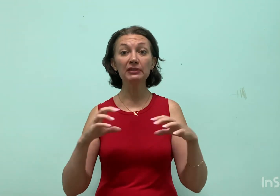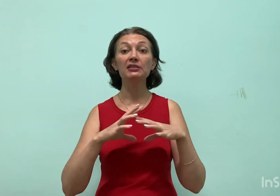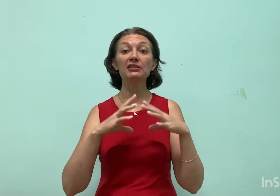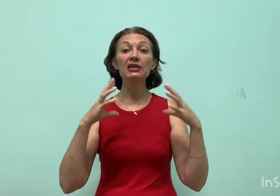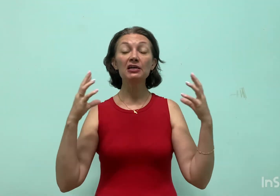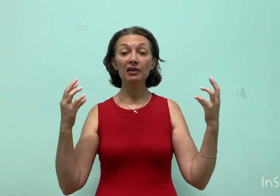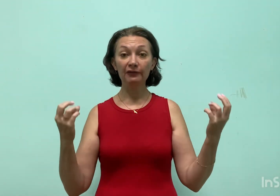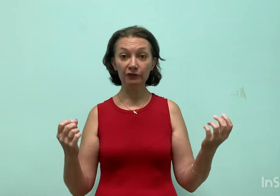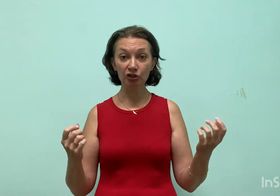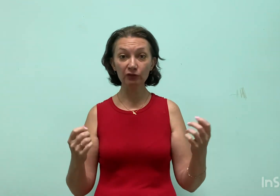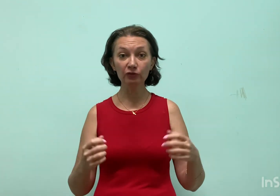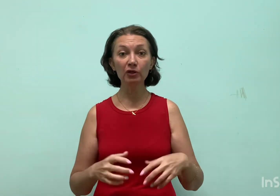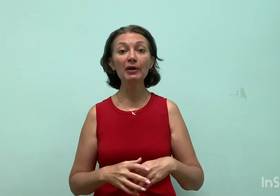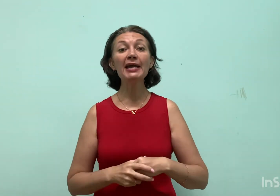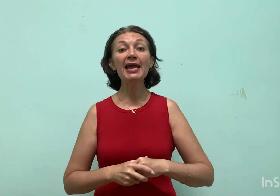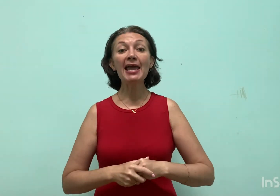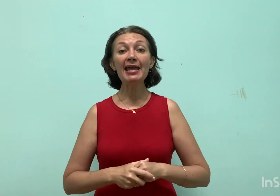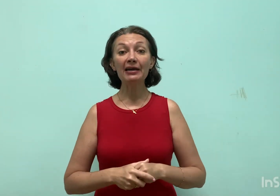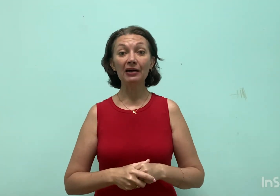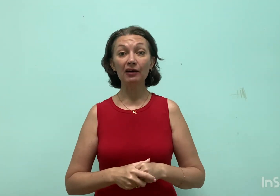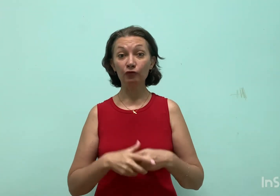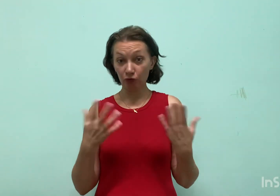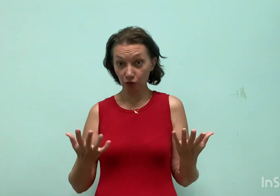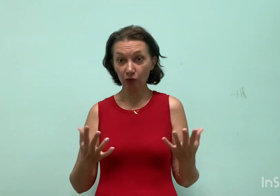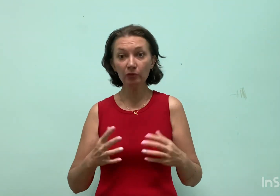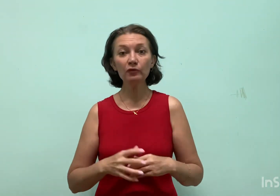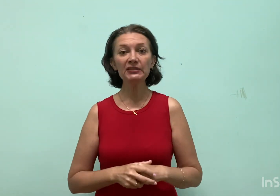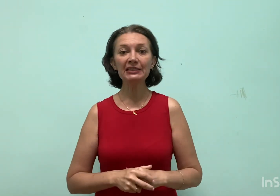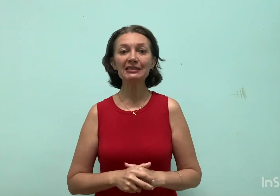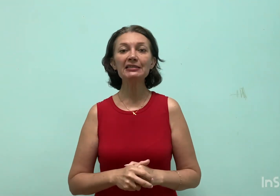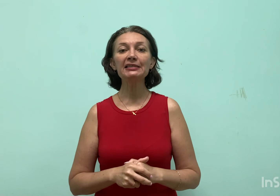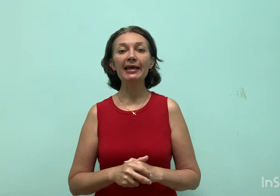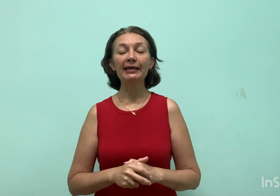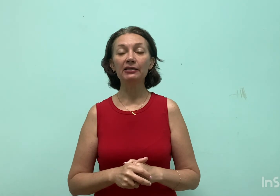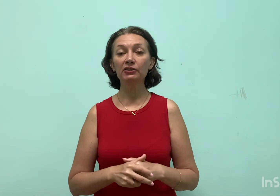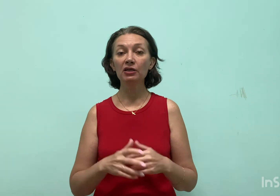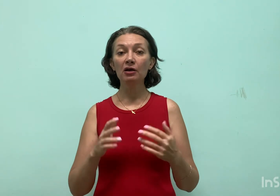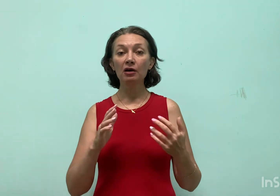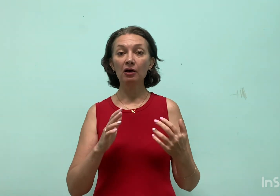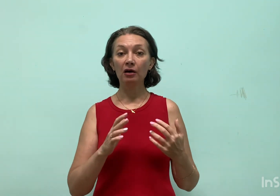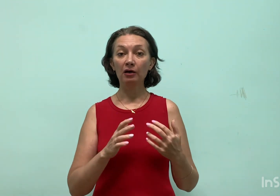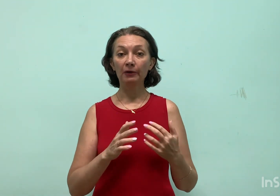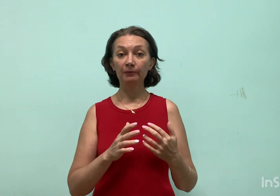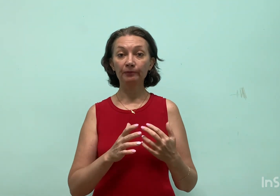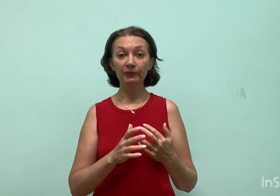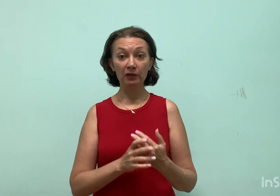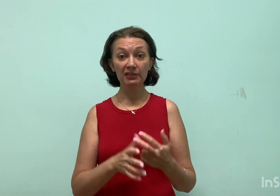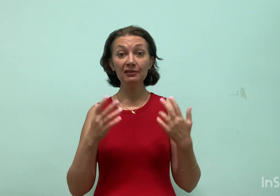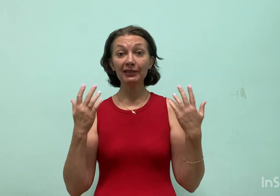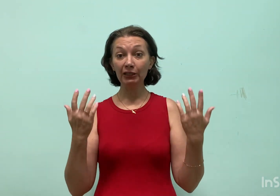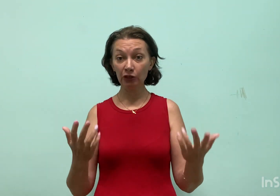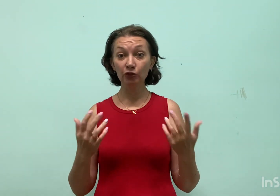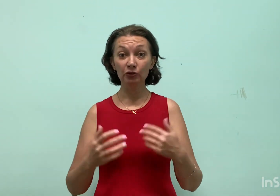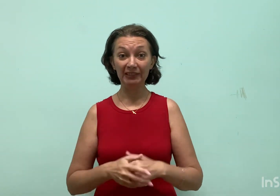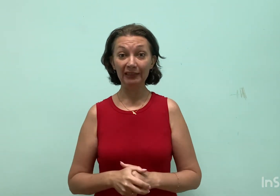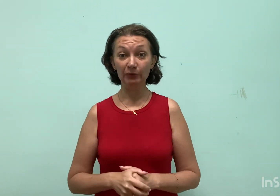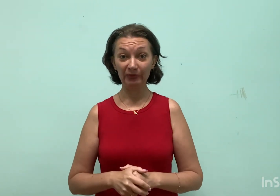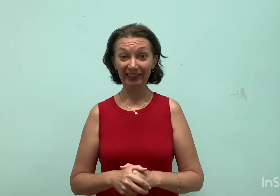this is official form, full form of sentence and also like in your daily prayer.